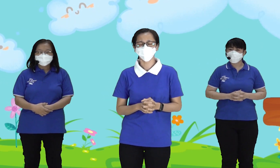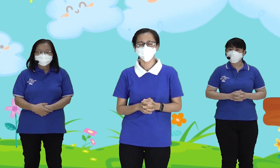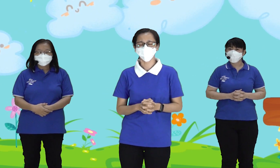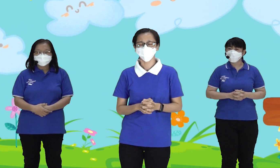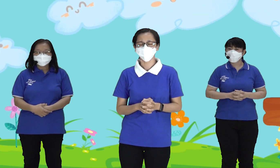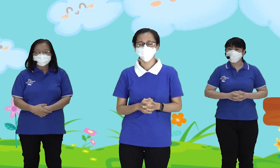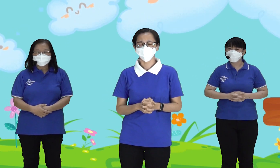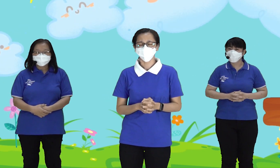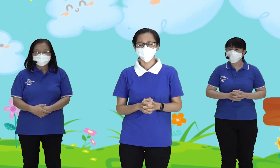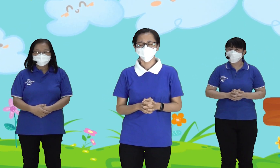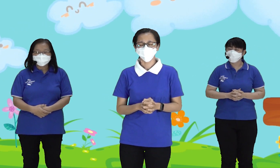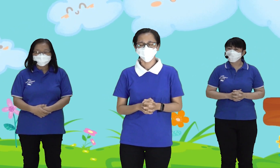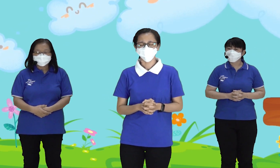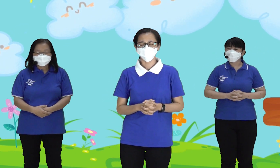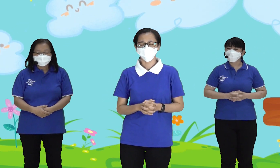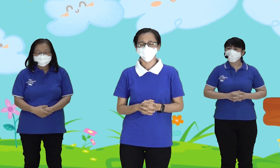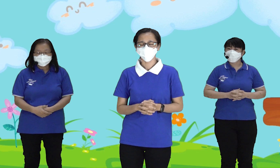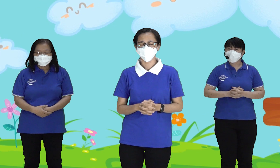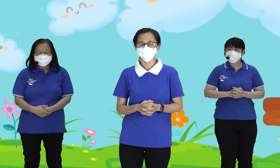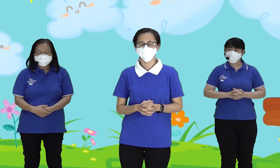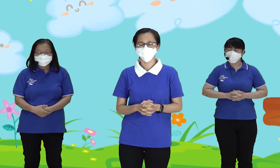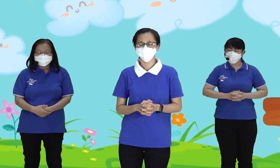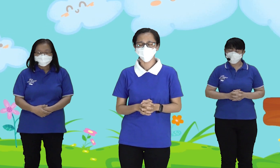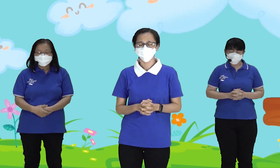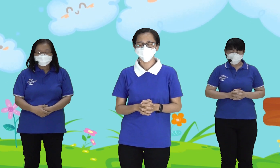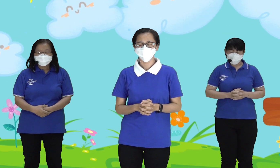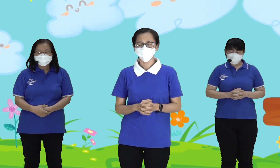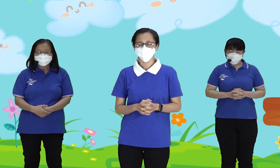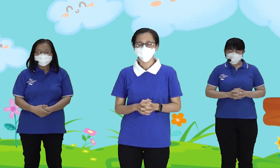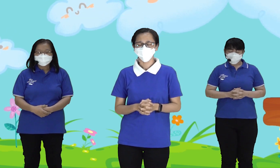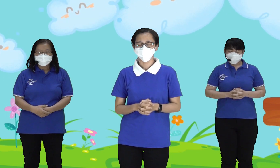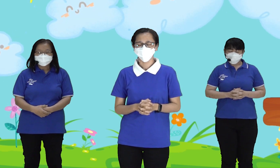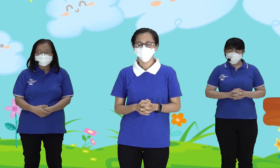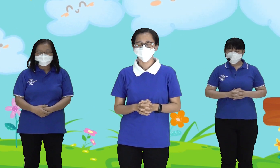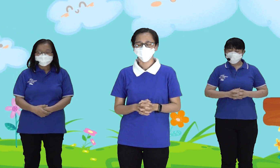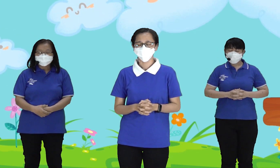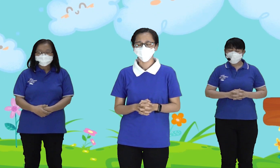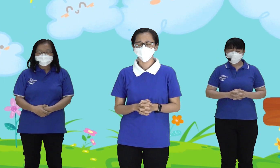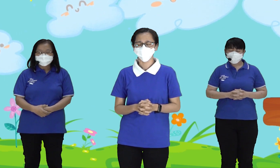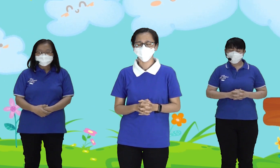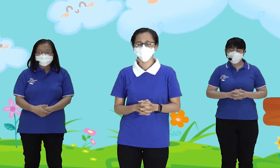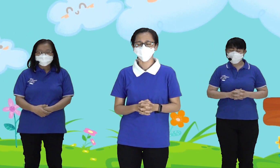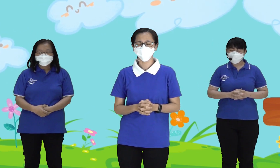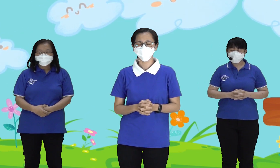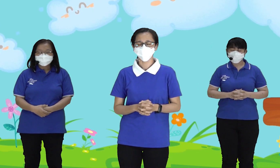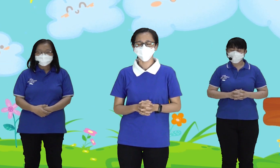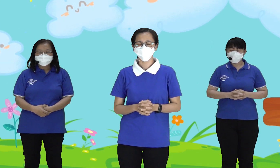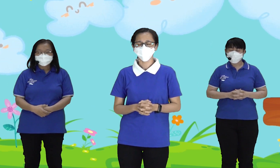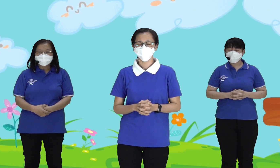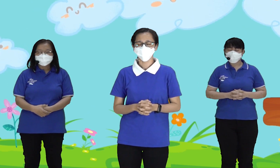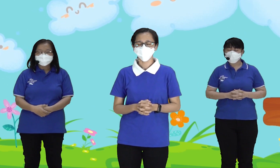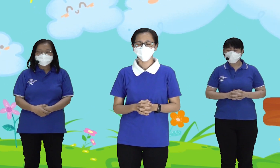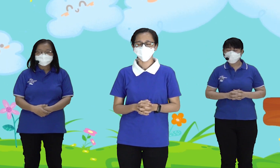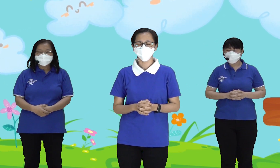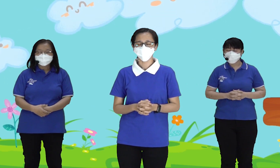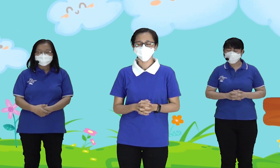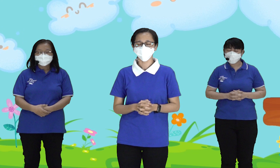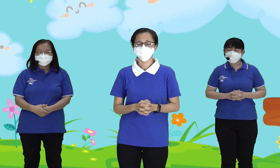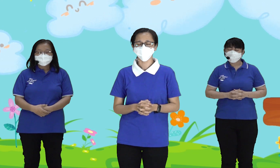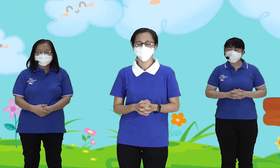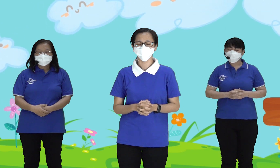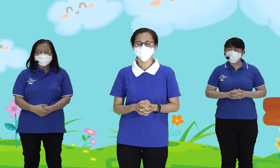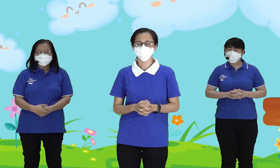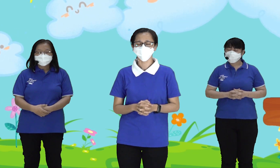mendengarkan Firman Tuhan Sebelumnya kita berdoa Terima kasih Tuhan Kau telah menolong